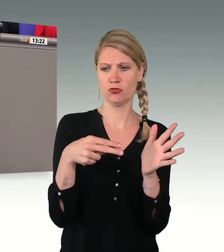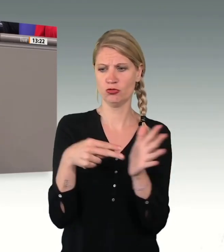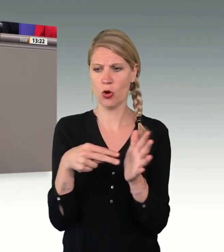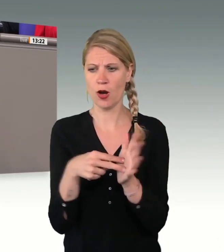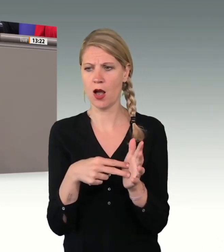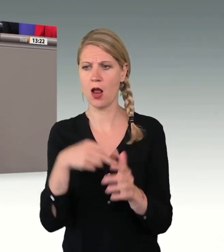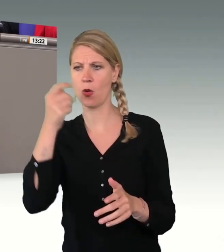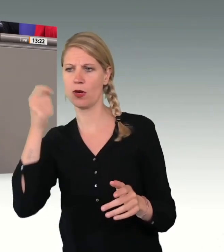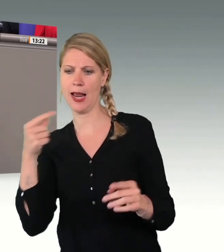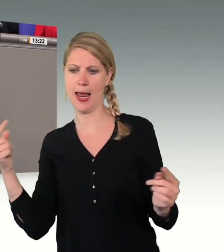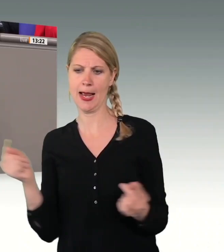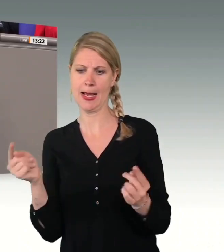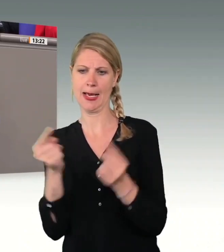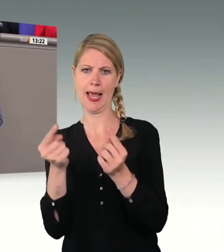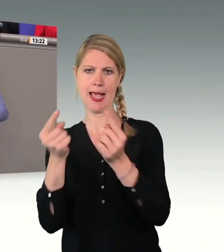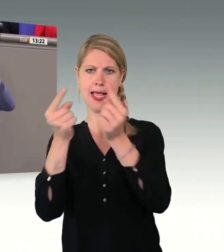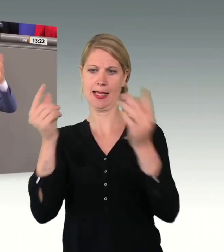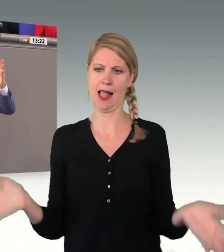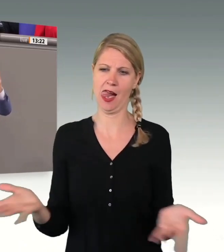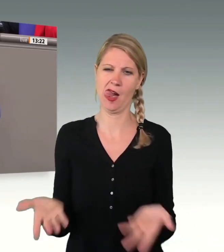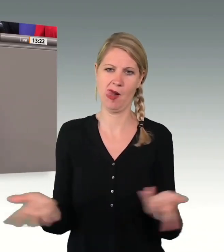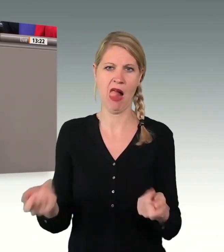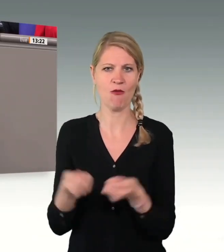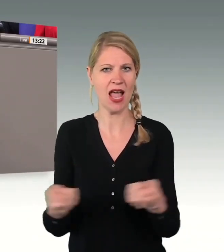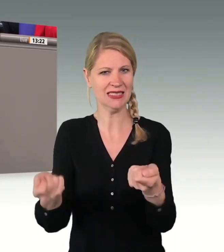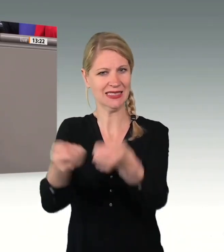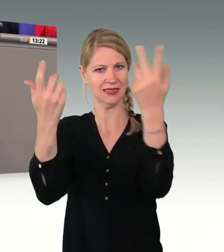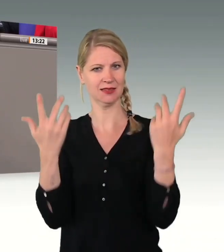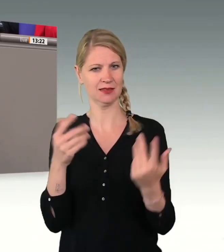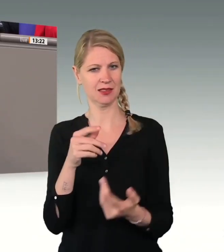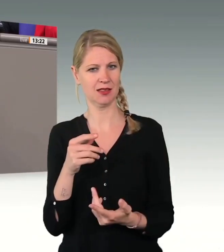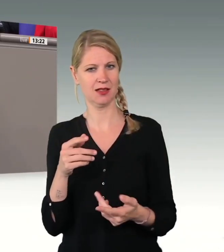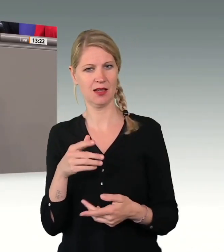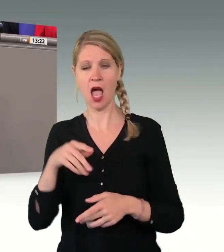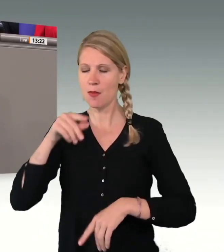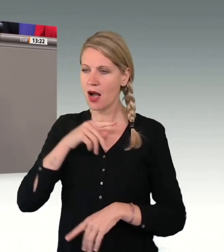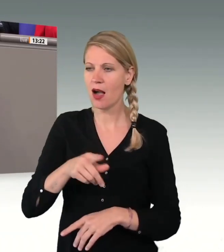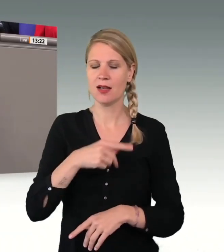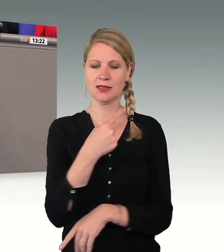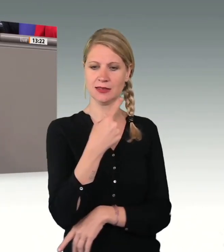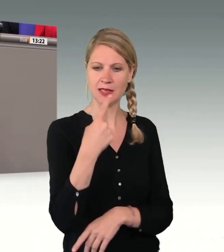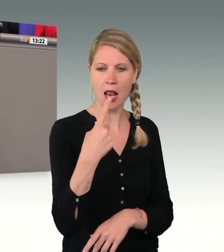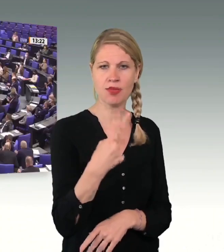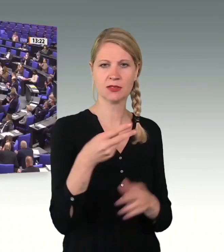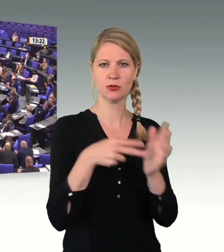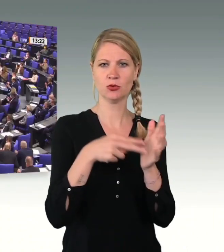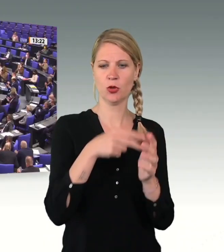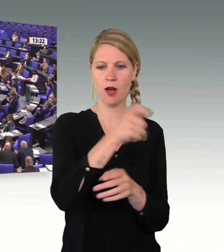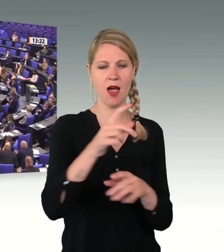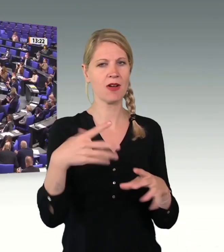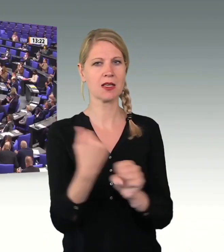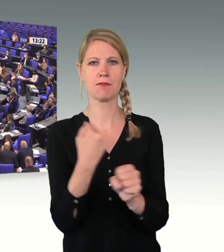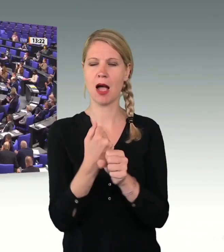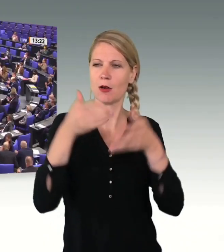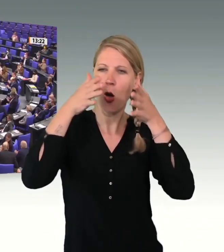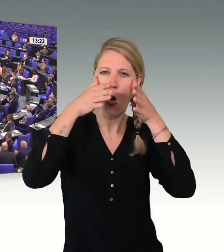Sie kleinkariert, diejenigen ohne Scheuklappen, mit offenen Hören, open-minded und solidarisch. Das ist ein